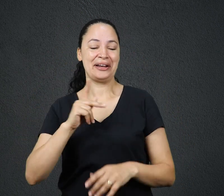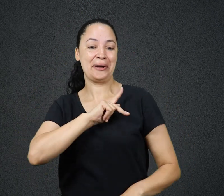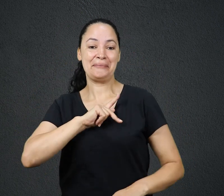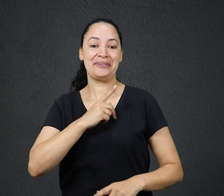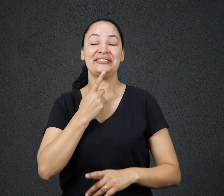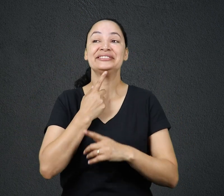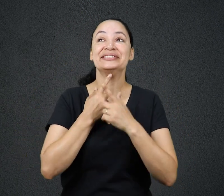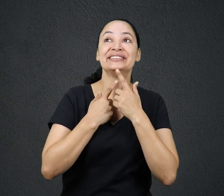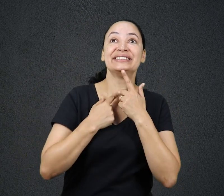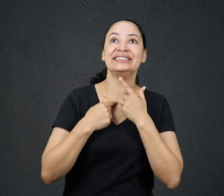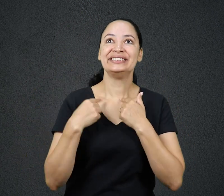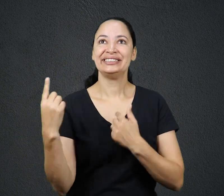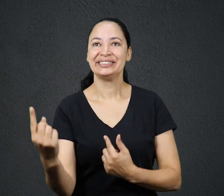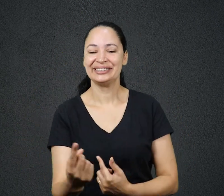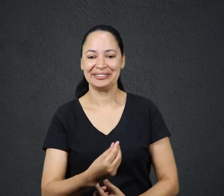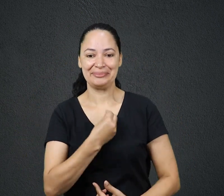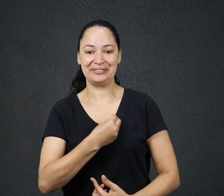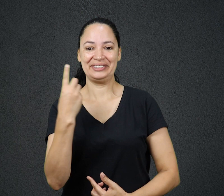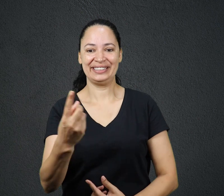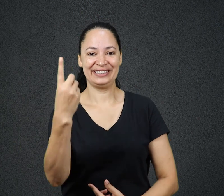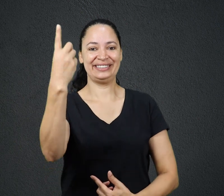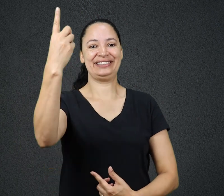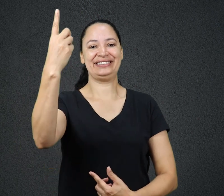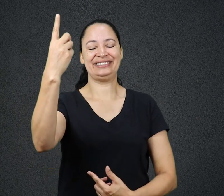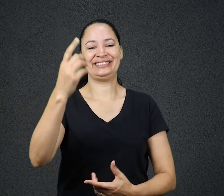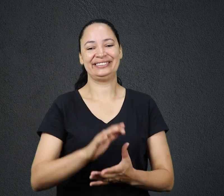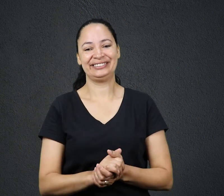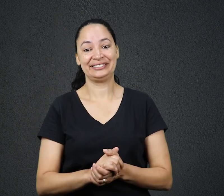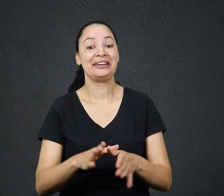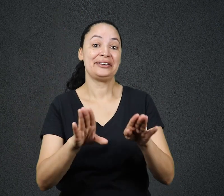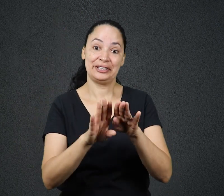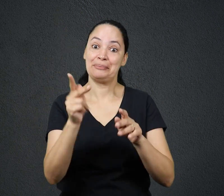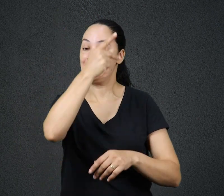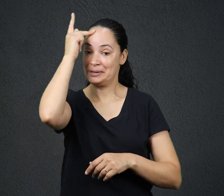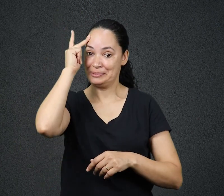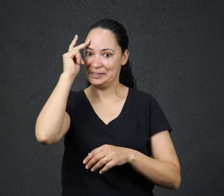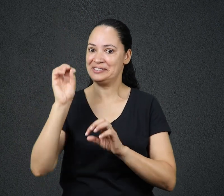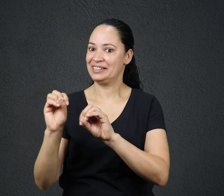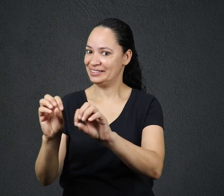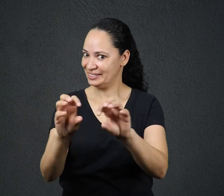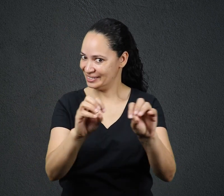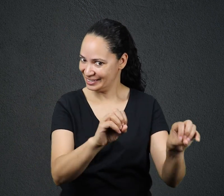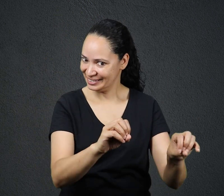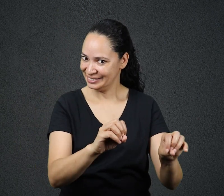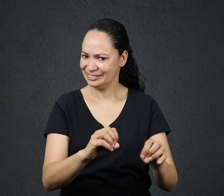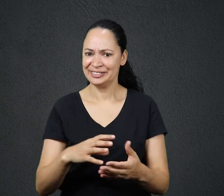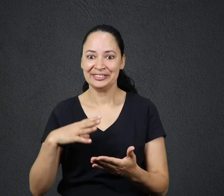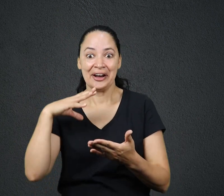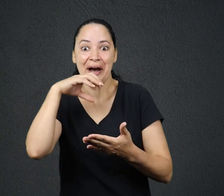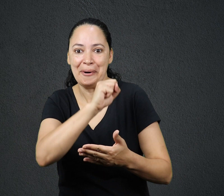nessa nova vida eterna Reservada para Ele e para os que Ele ganhara Quanto antes chegasse lá, melhor